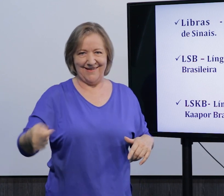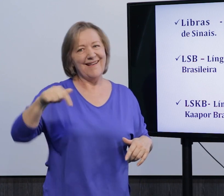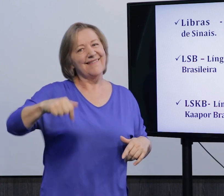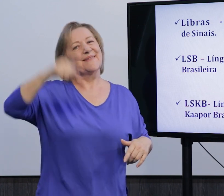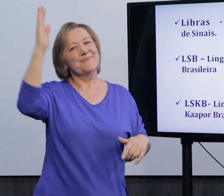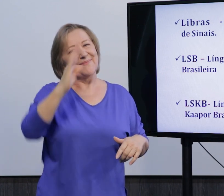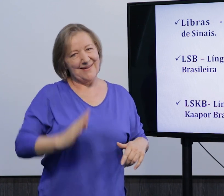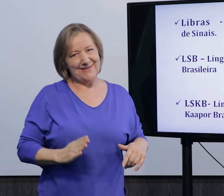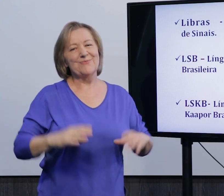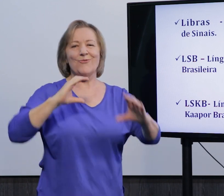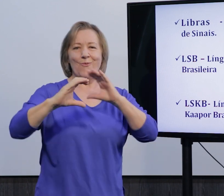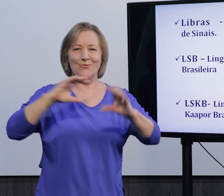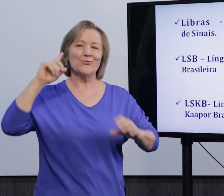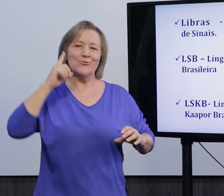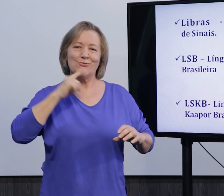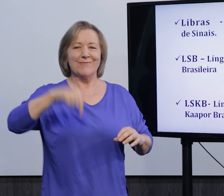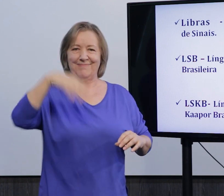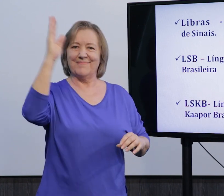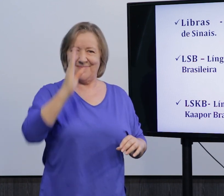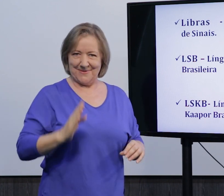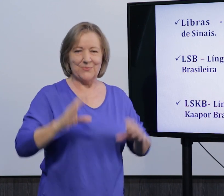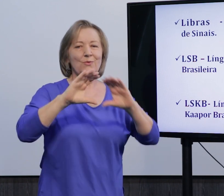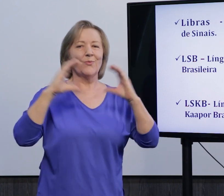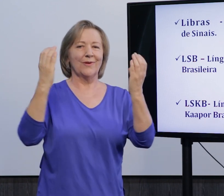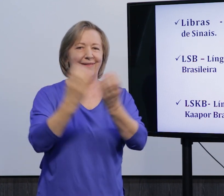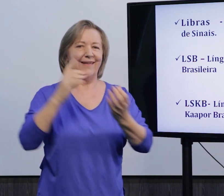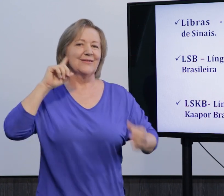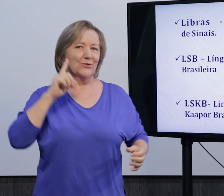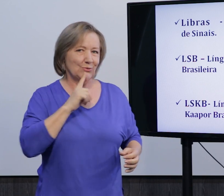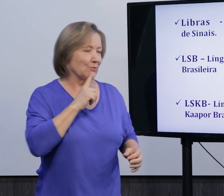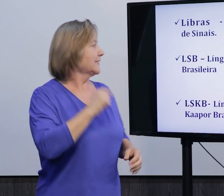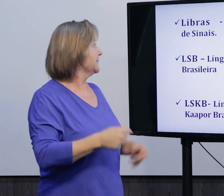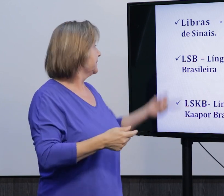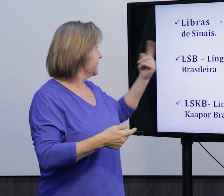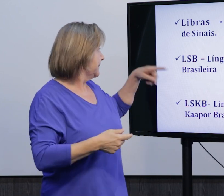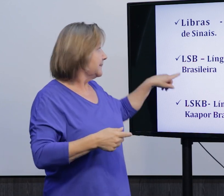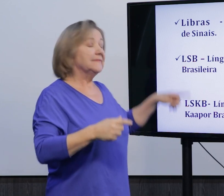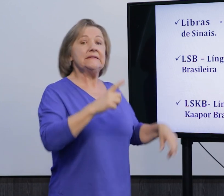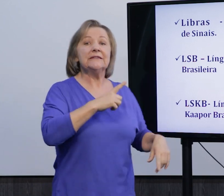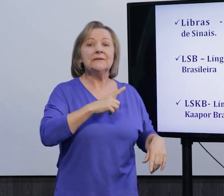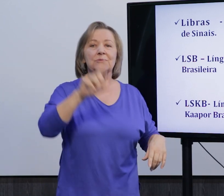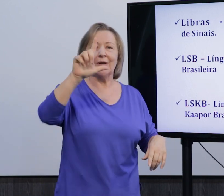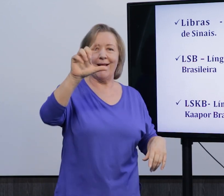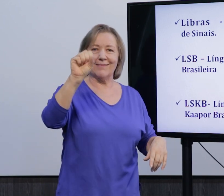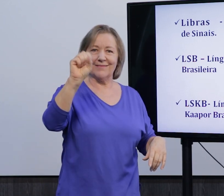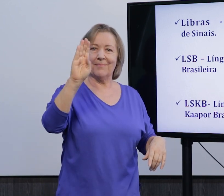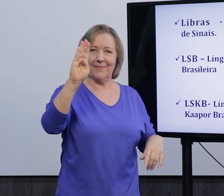usada pela comunidade surda brasileira. E temos também a